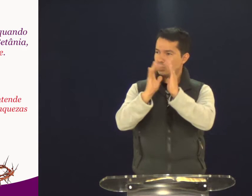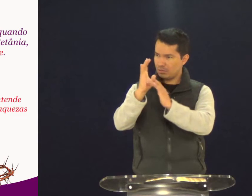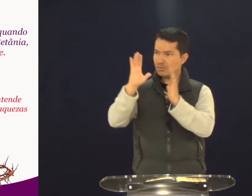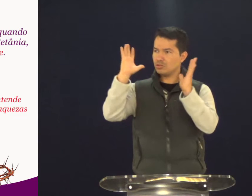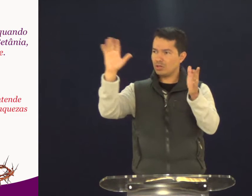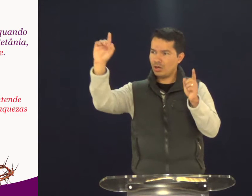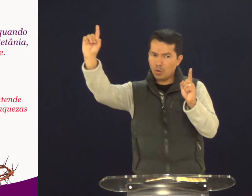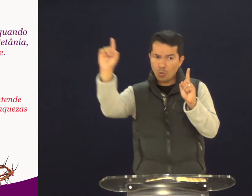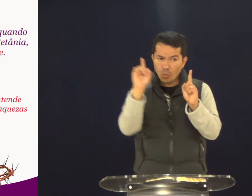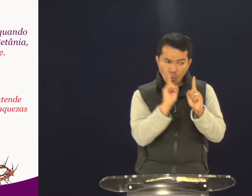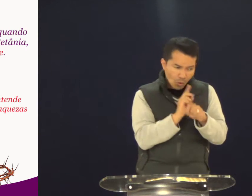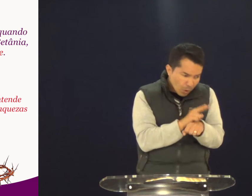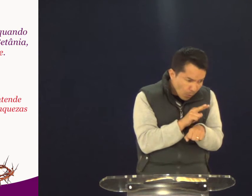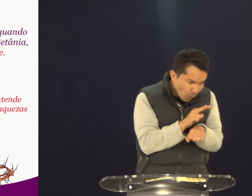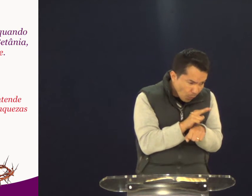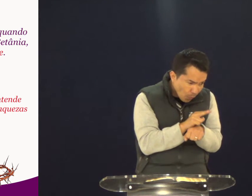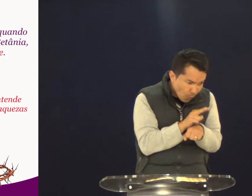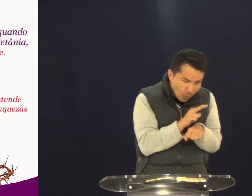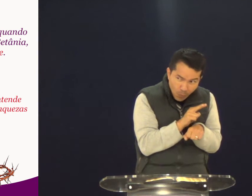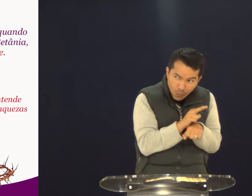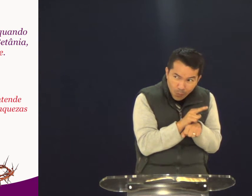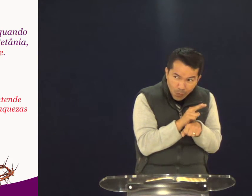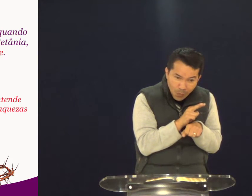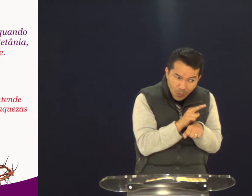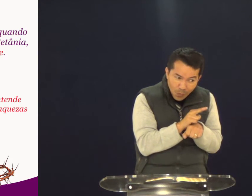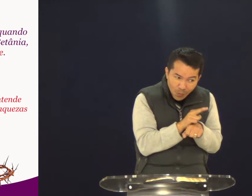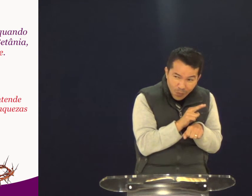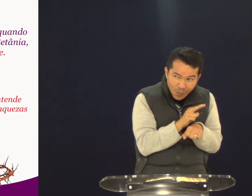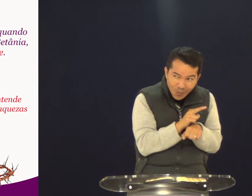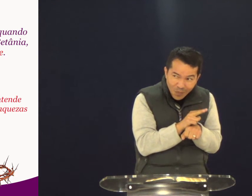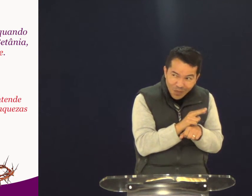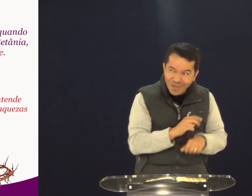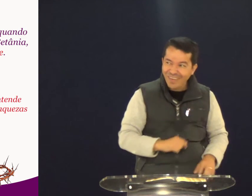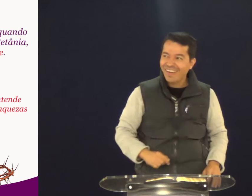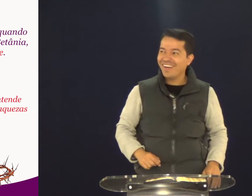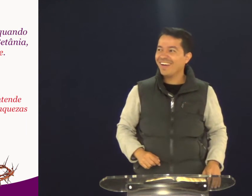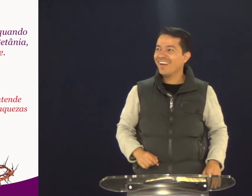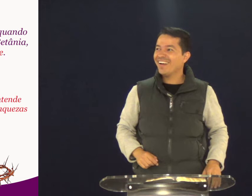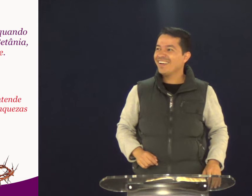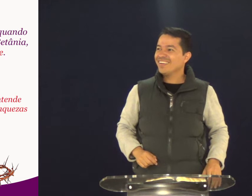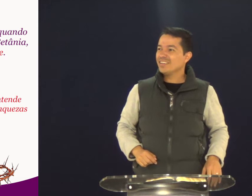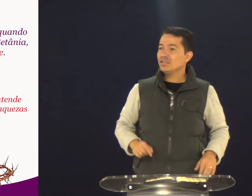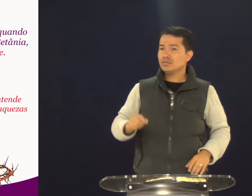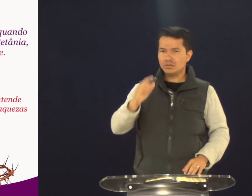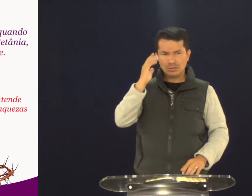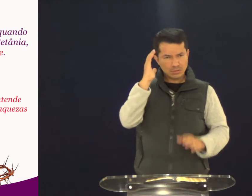nasceu, Jesus já estava ali, cuidando de você. Já estava lá, Jesus.